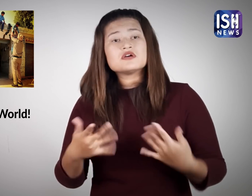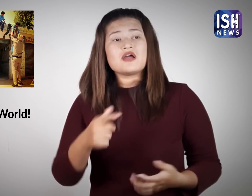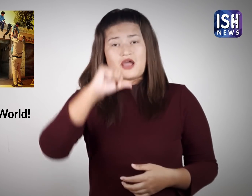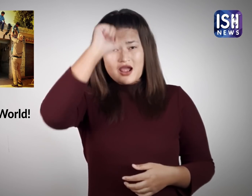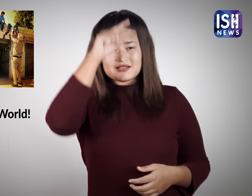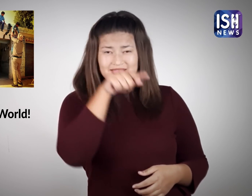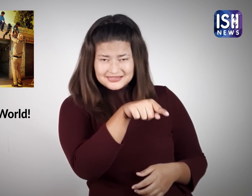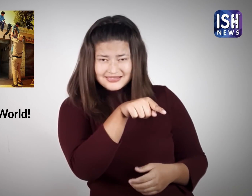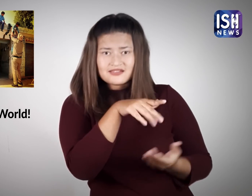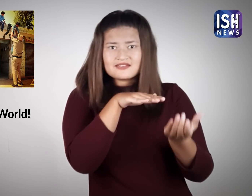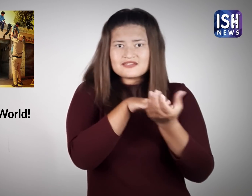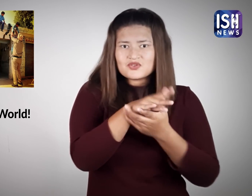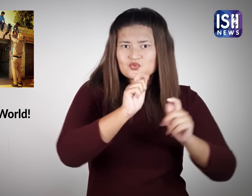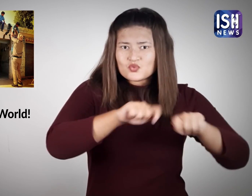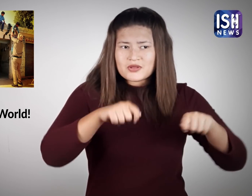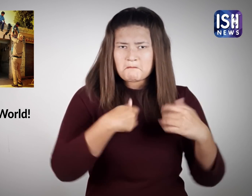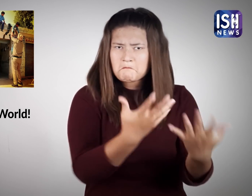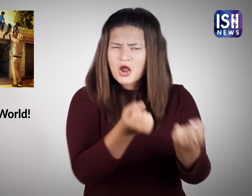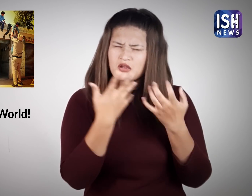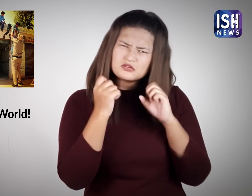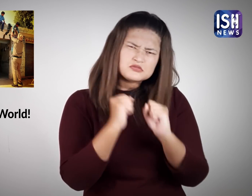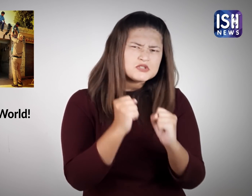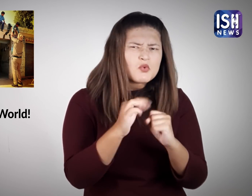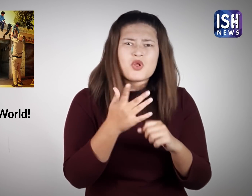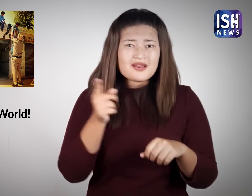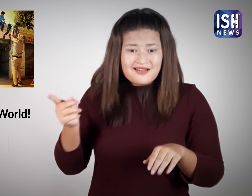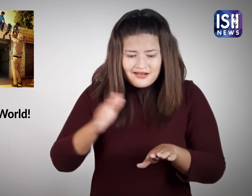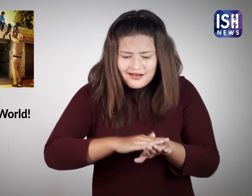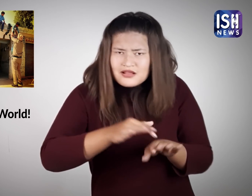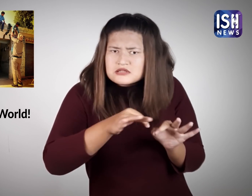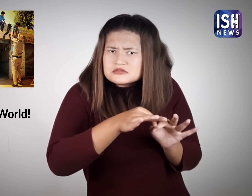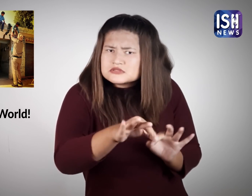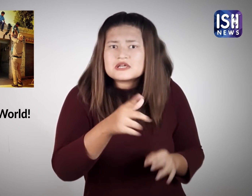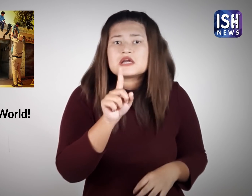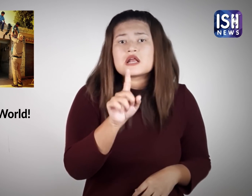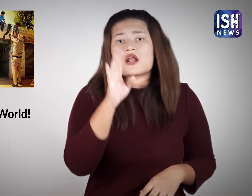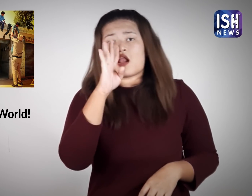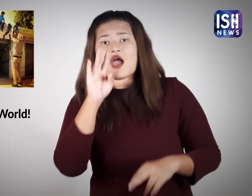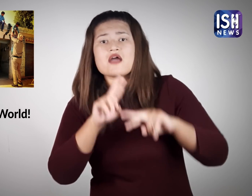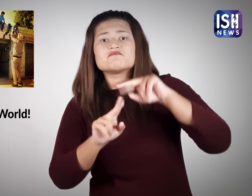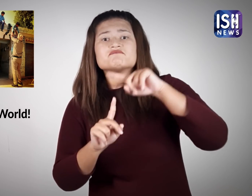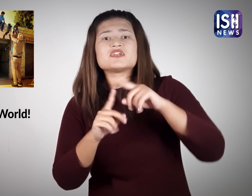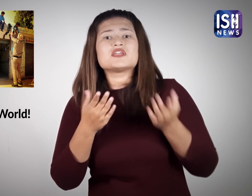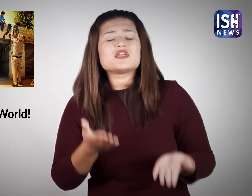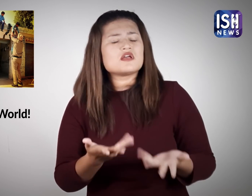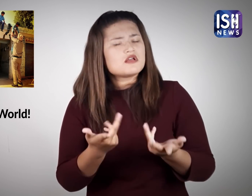यहां तक कि उन्हें विदेश्चे जूते भी आयात करने पड़ते हैं क्यूंकि उनके जूते का आकार 19 है